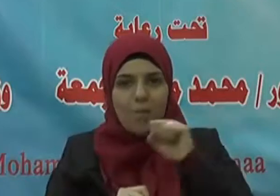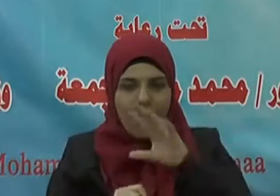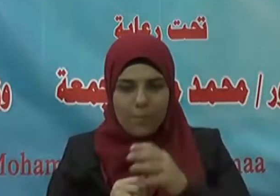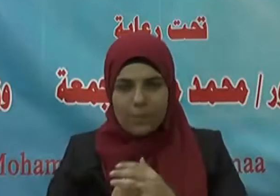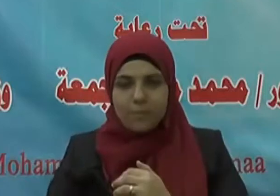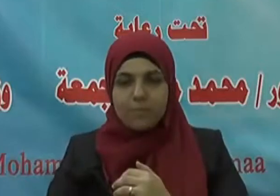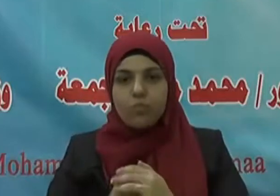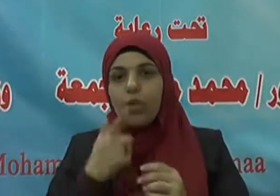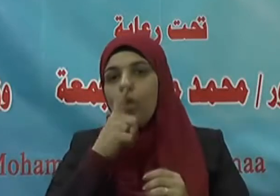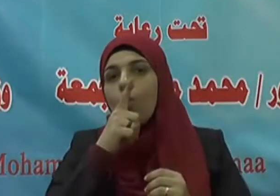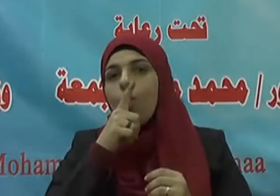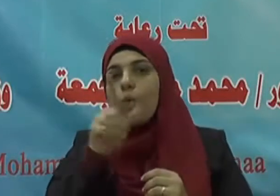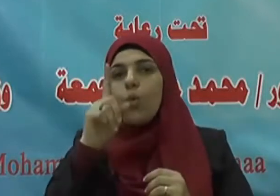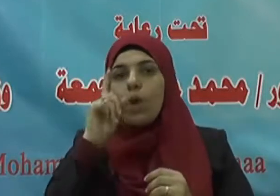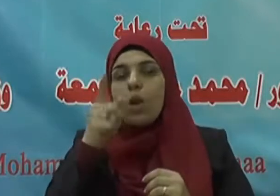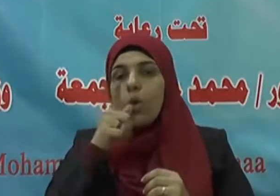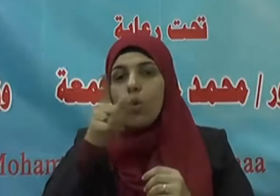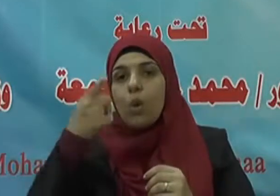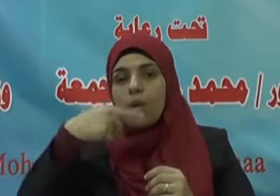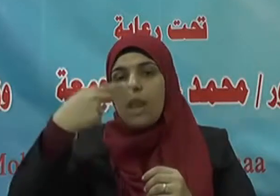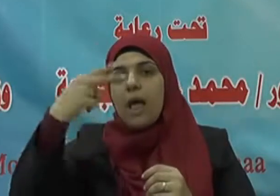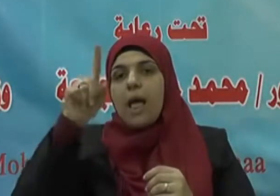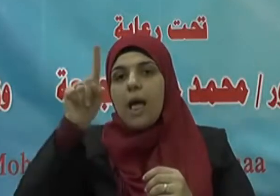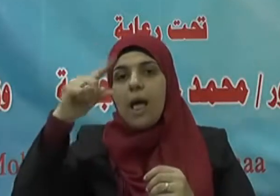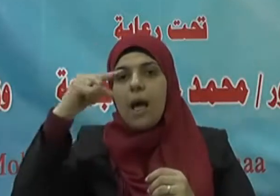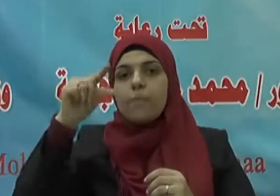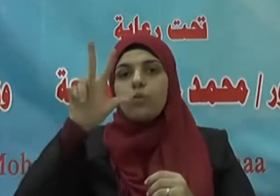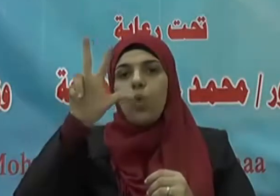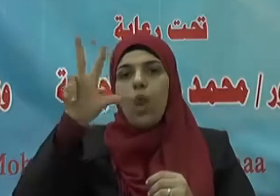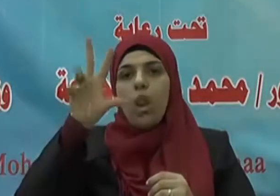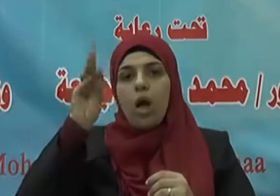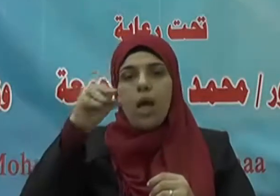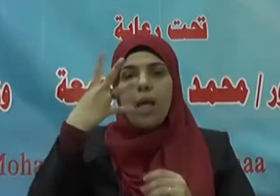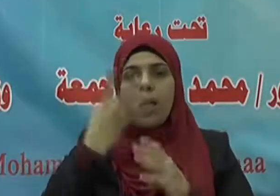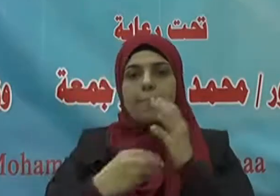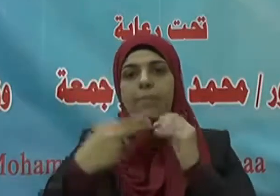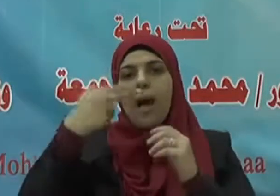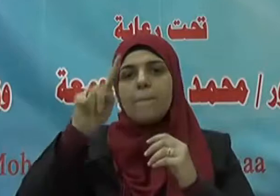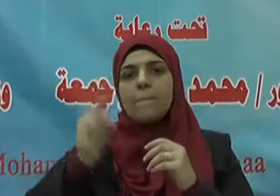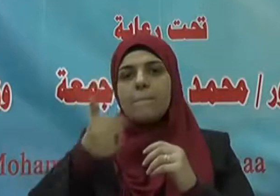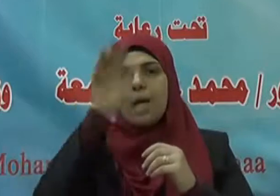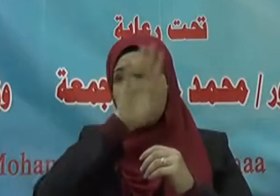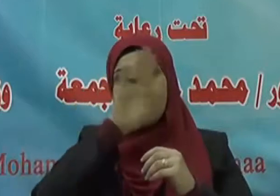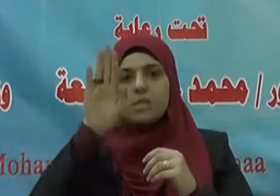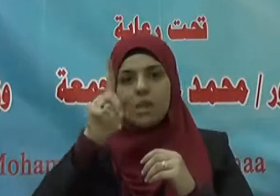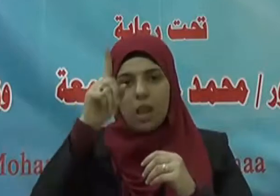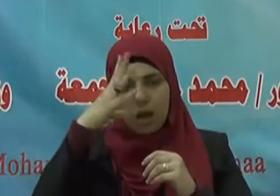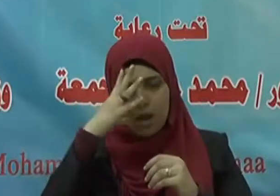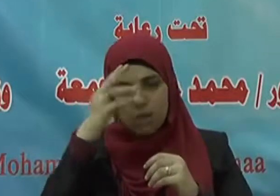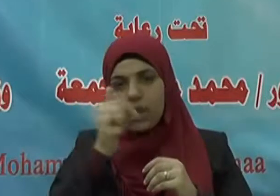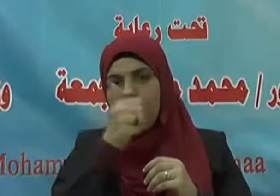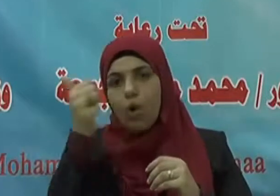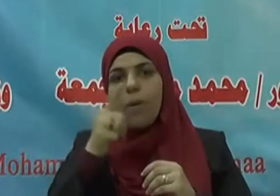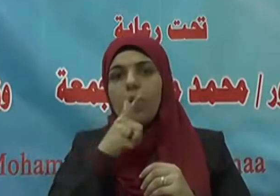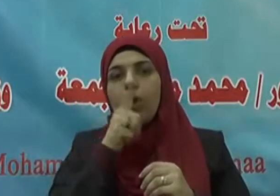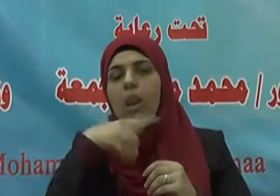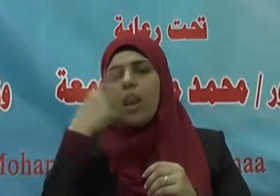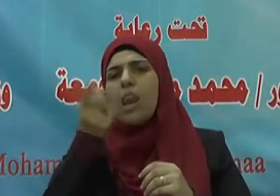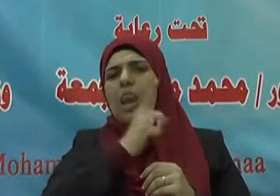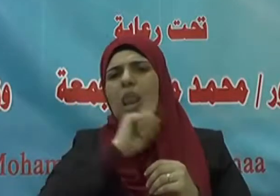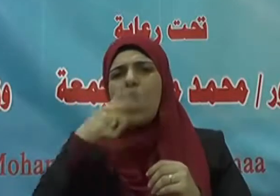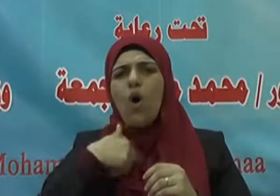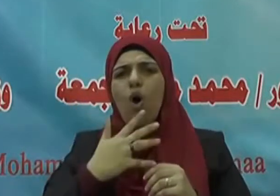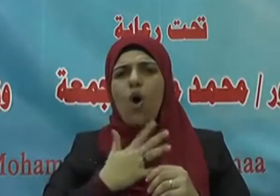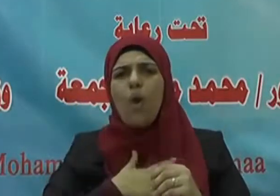ويقول سيدنا عبد الله بن عباس رضي الله عنهما كان